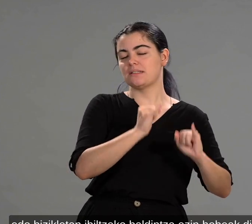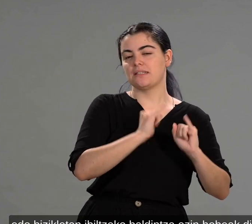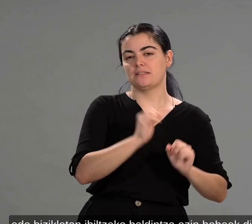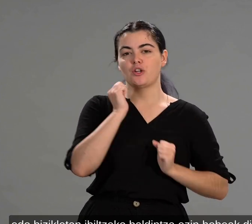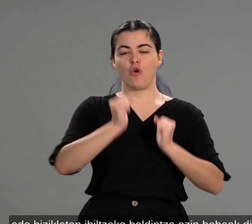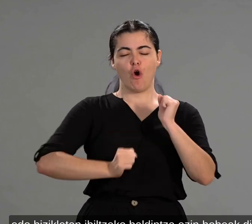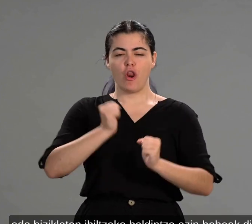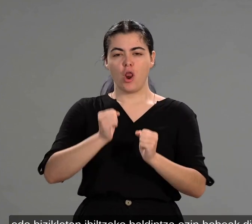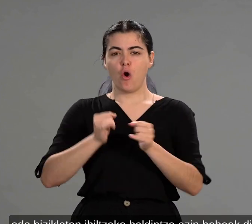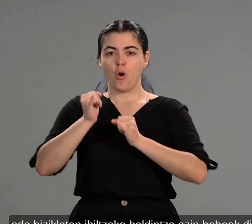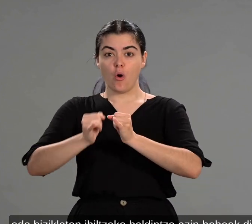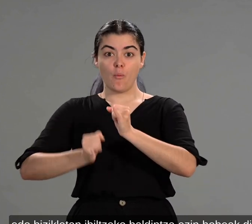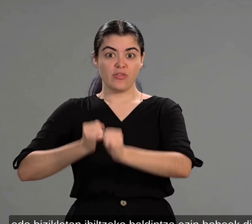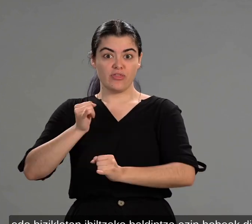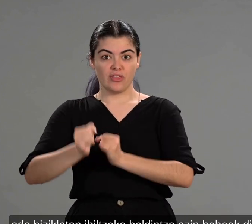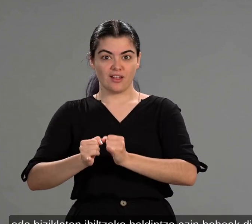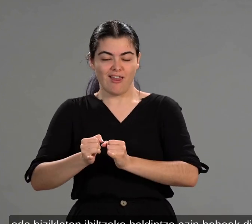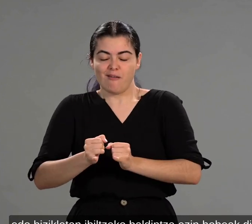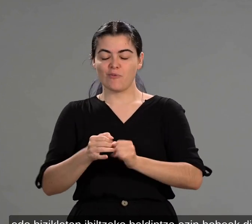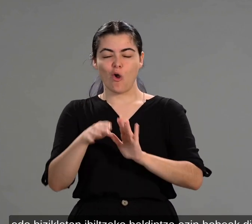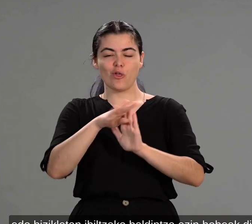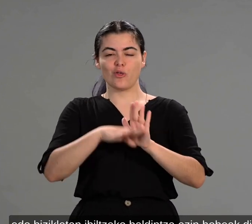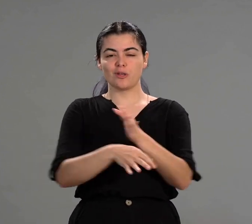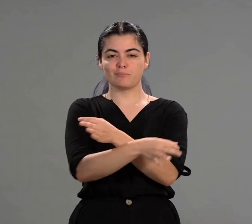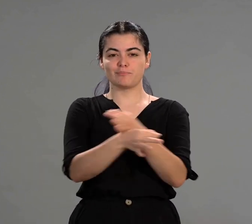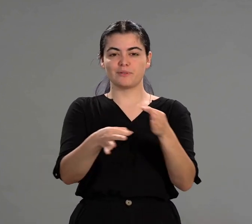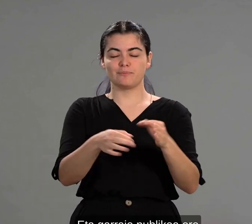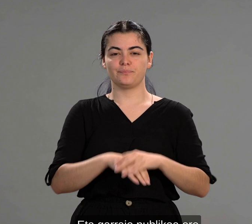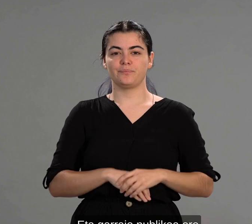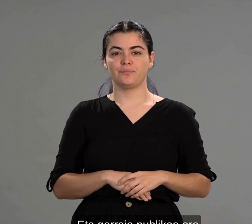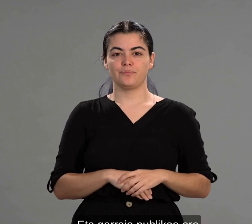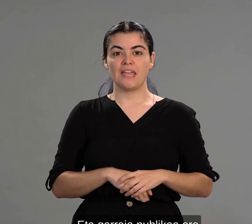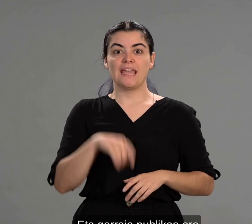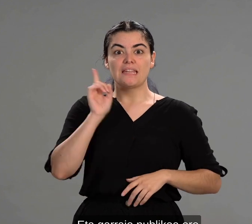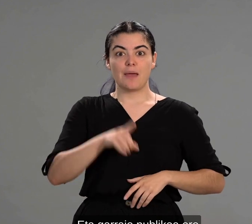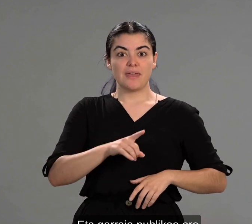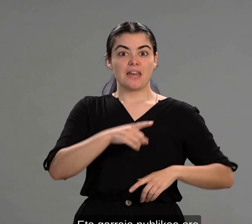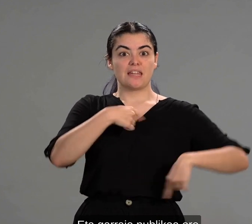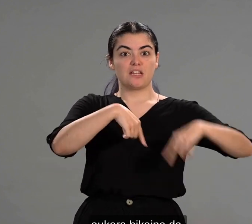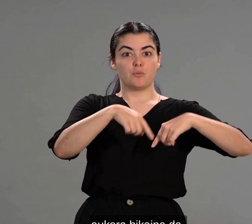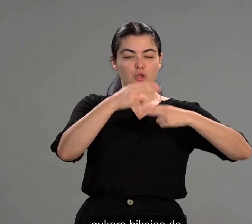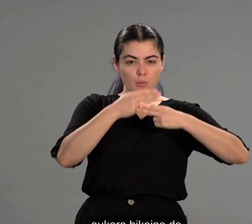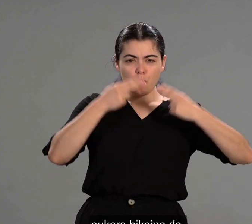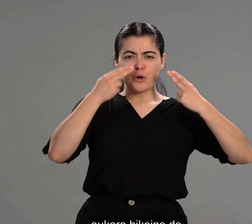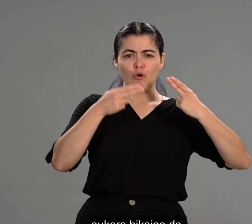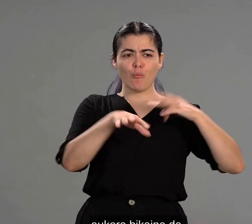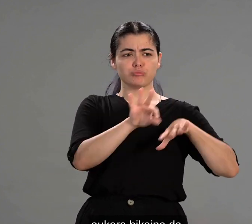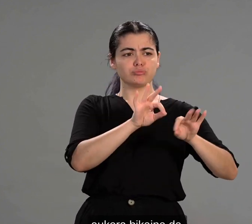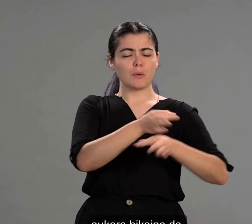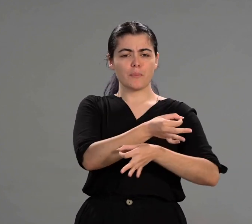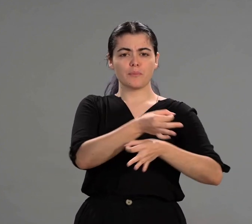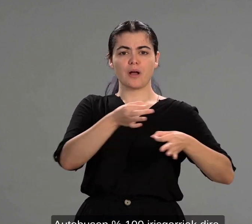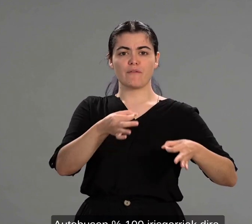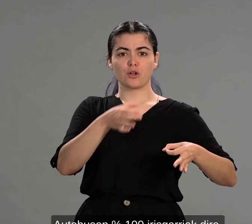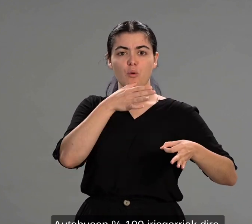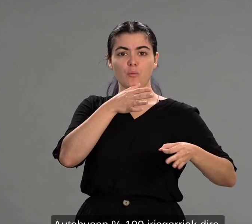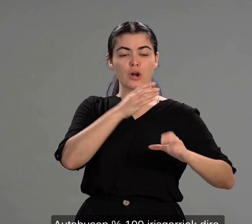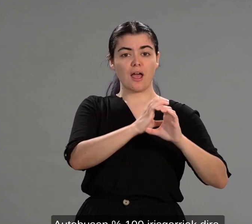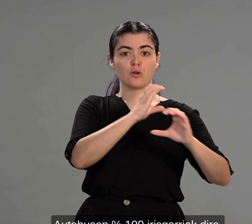bizikletan ibiltzeko baldintza ezin jobeak ditu. Eta garraio publikoa ere aukera bikaina da. Autobusen euneko